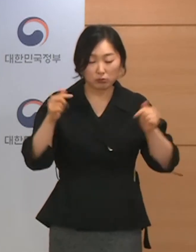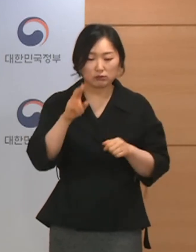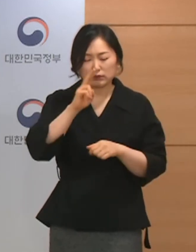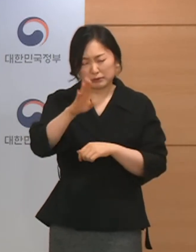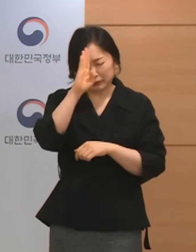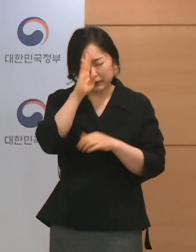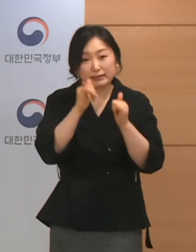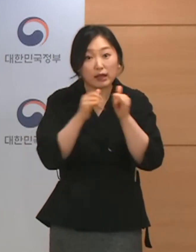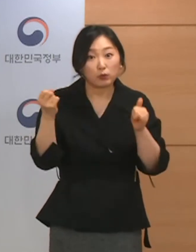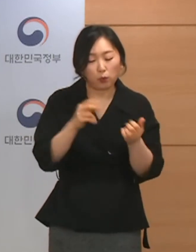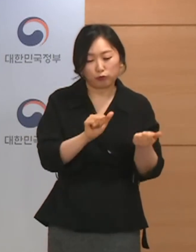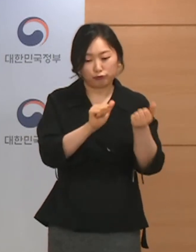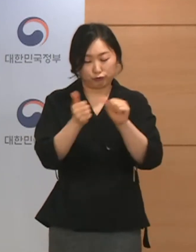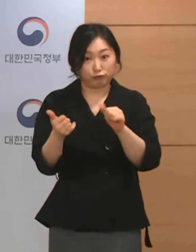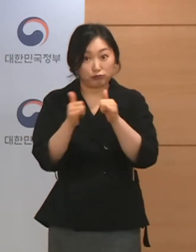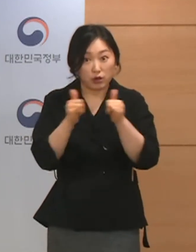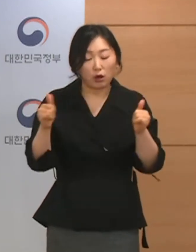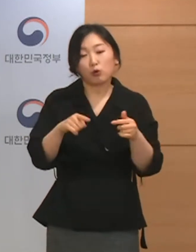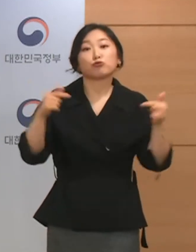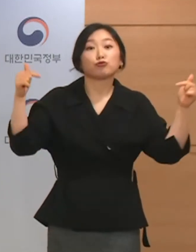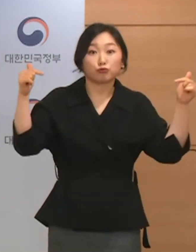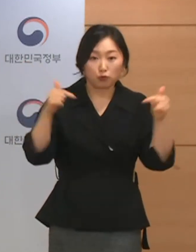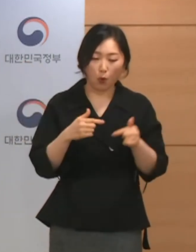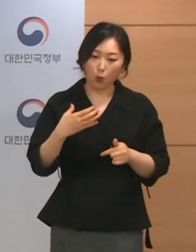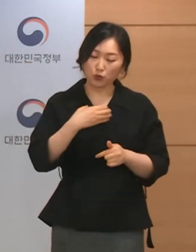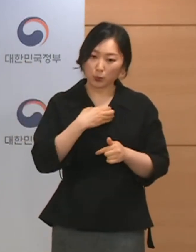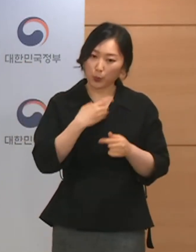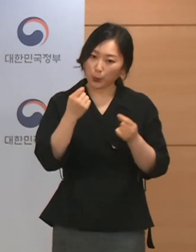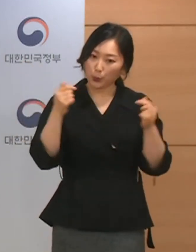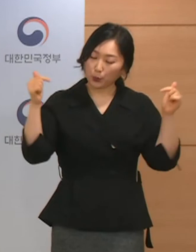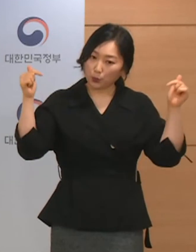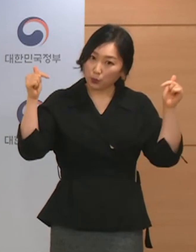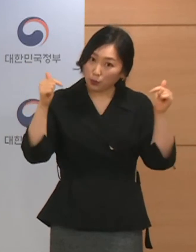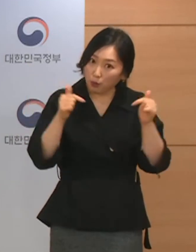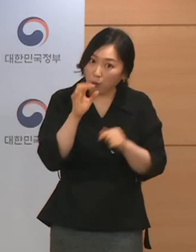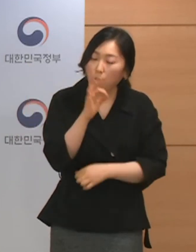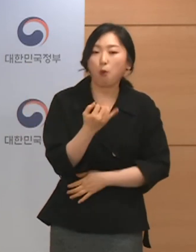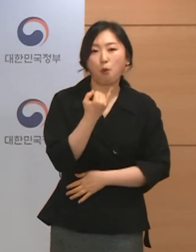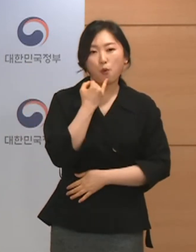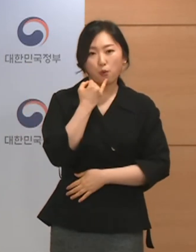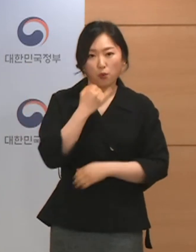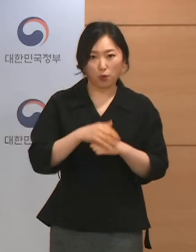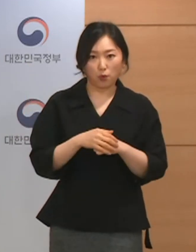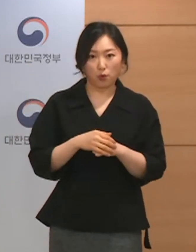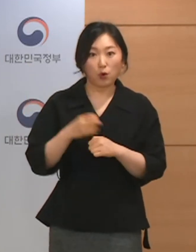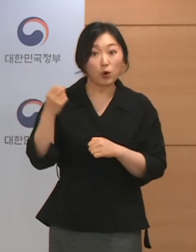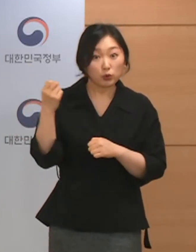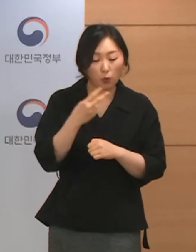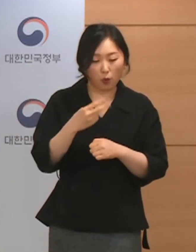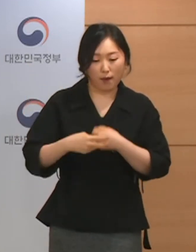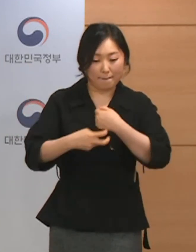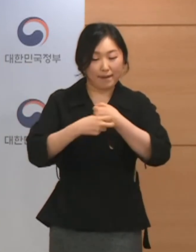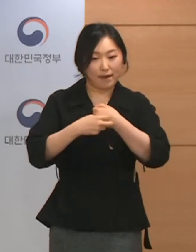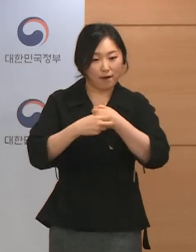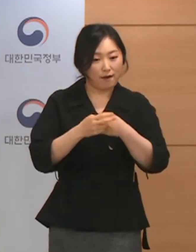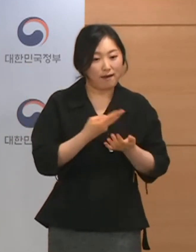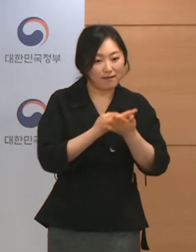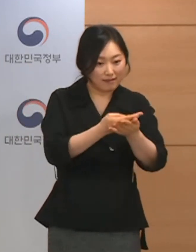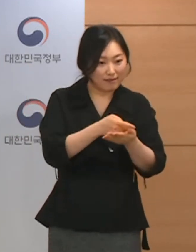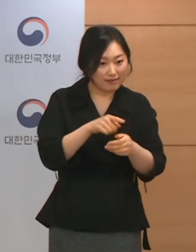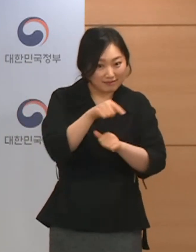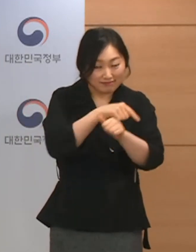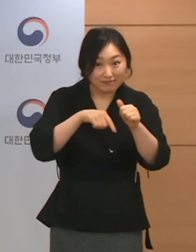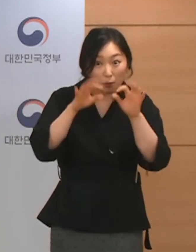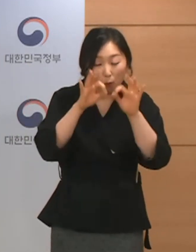위험도 쪽이 떨어지는 경향들이 충분히 나타나고 있고 두 번째 현재의 우리 의료체계의 여력상 대략